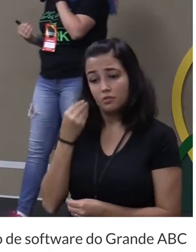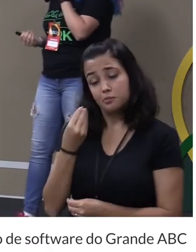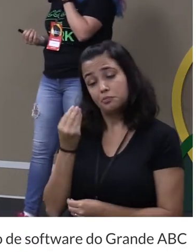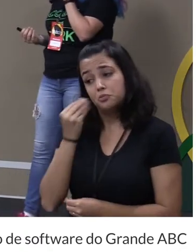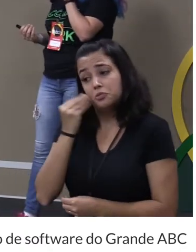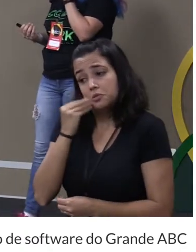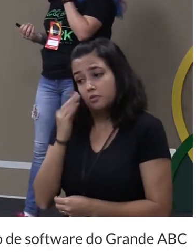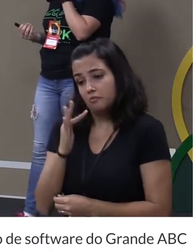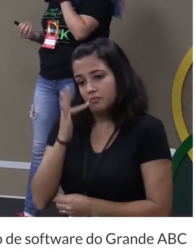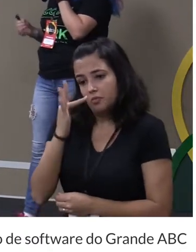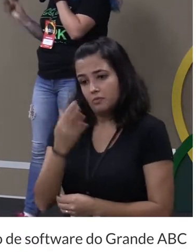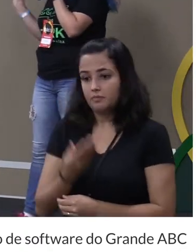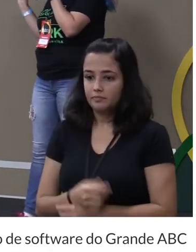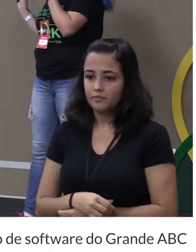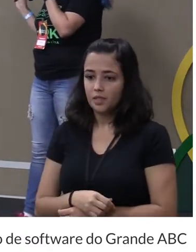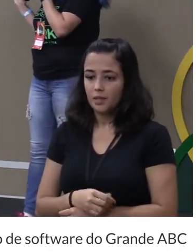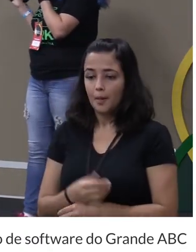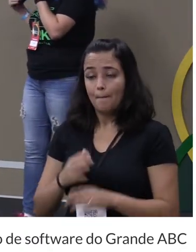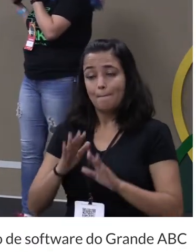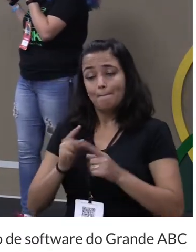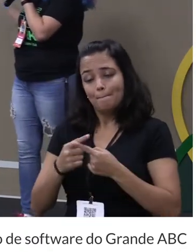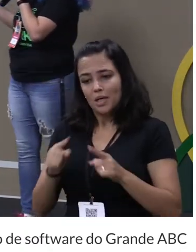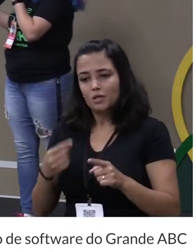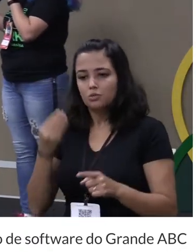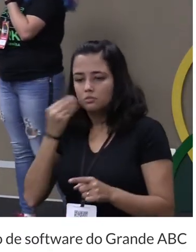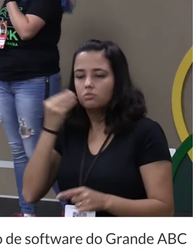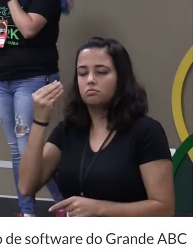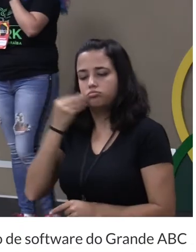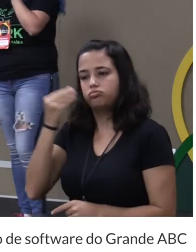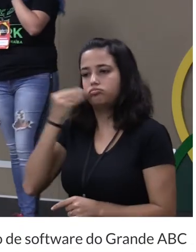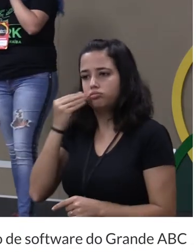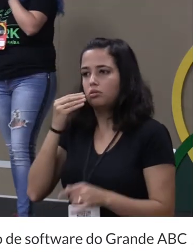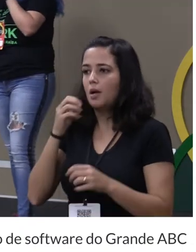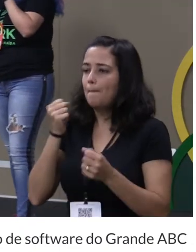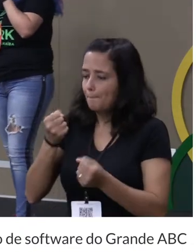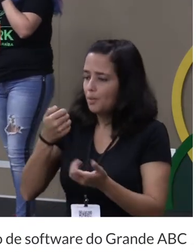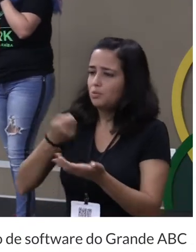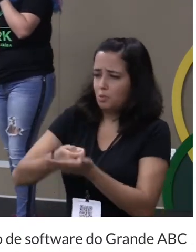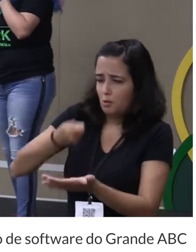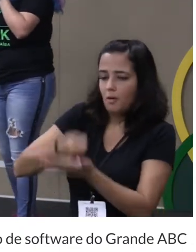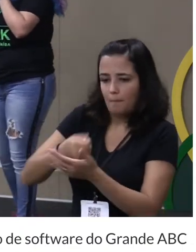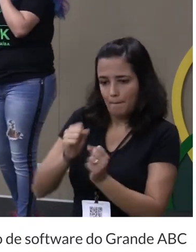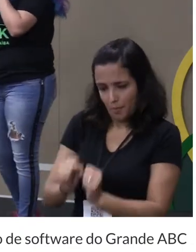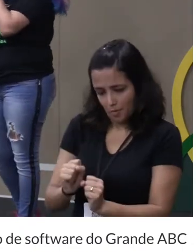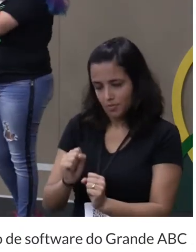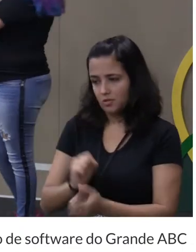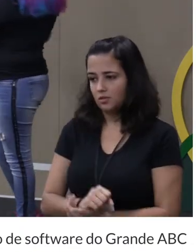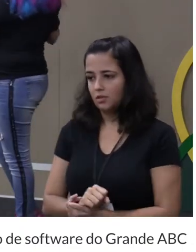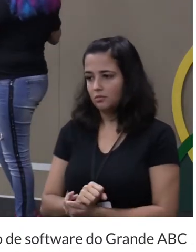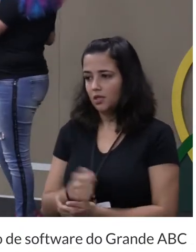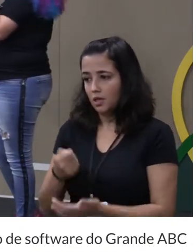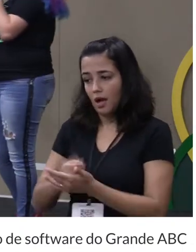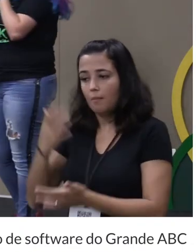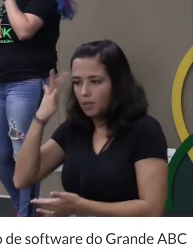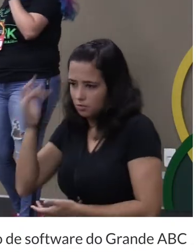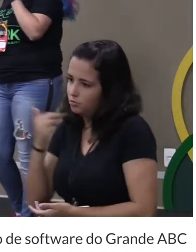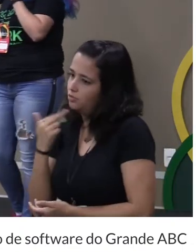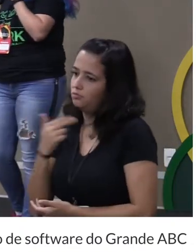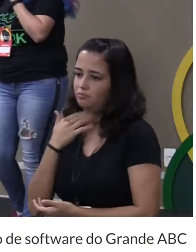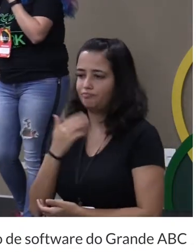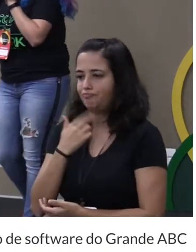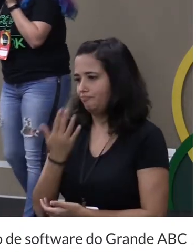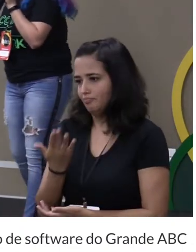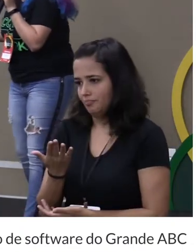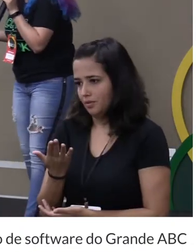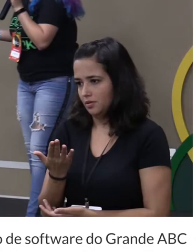jeito de testar isso mas tá ali eu tô pregando a palavra vocês podem me cobrar depois tá? claro não vem me cobrar amanhã pelo